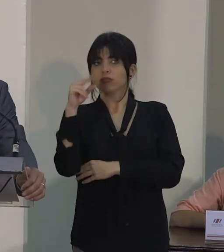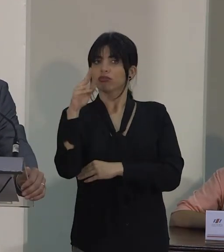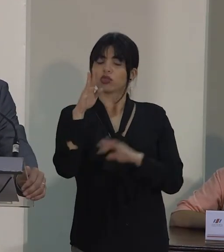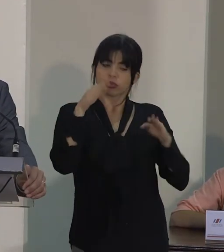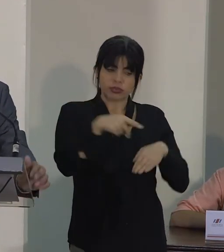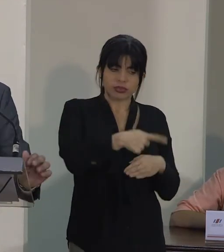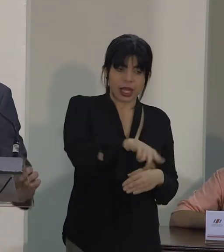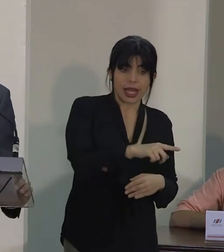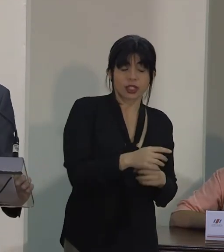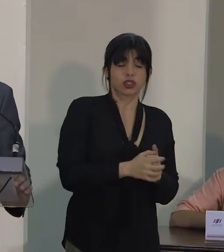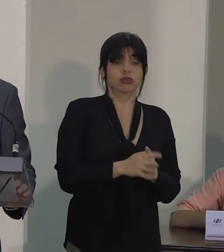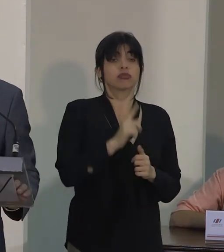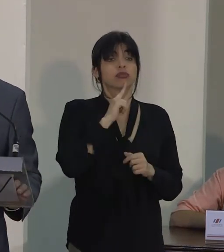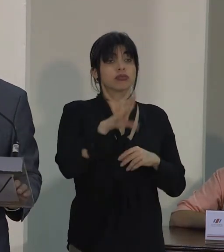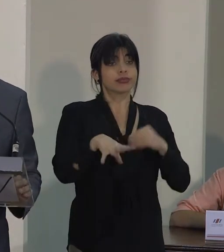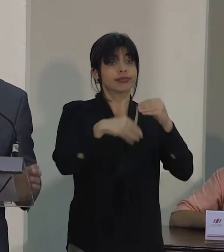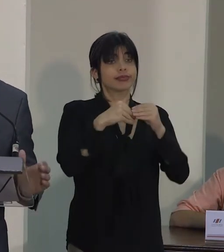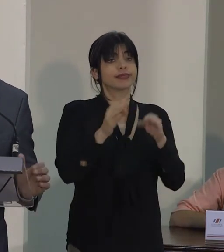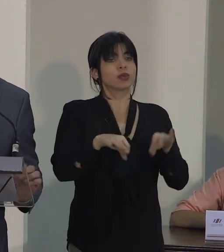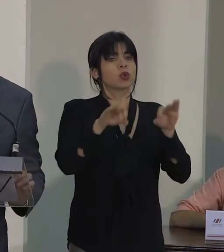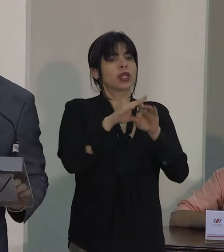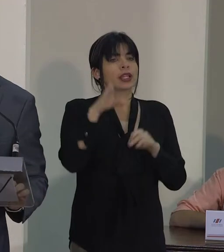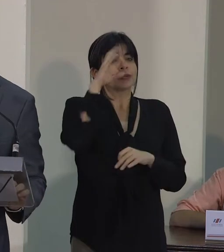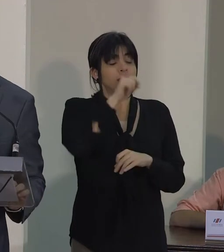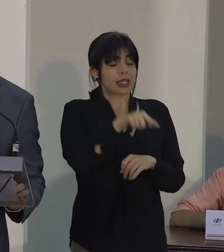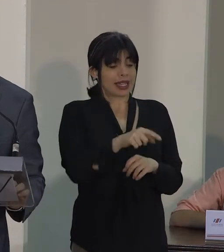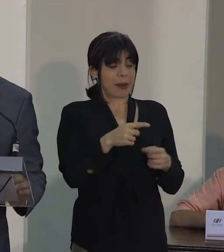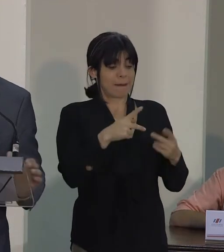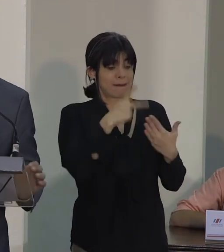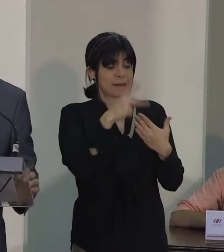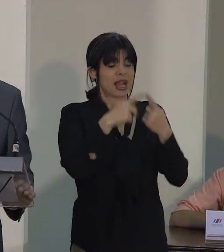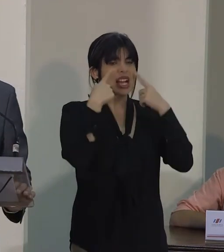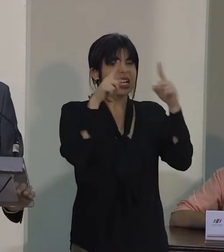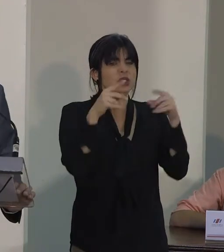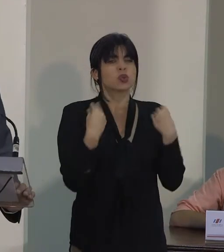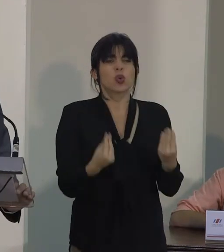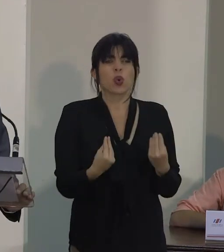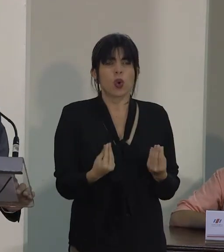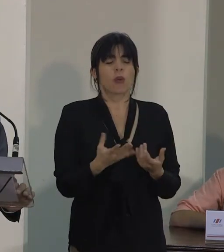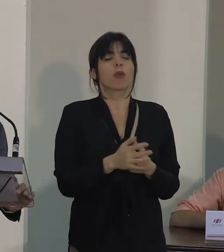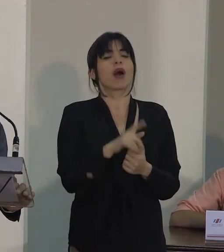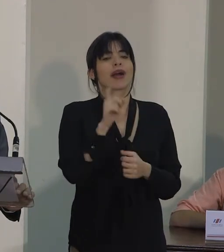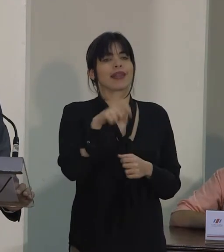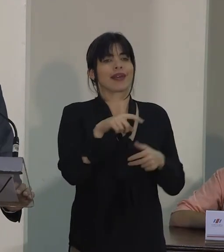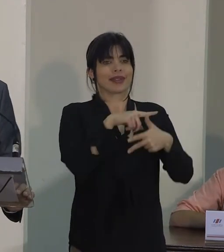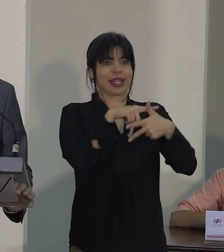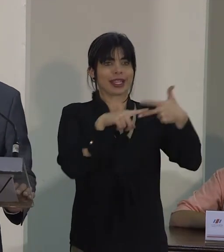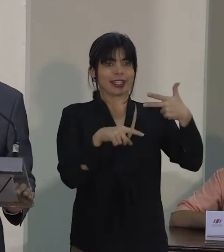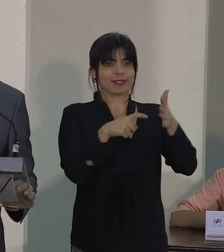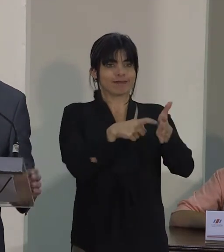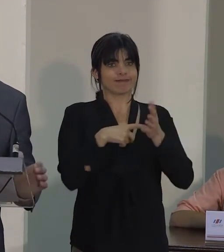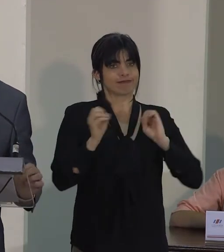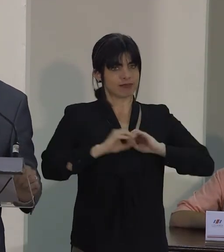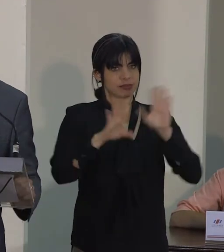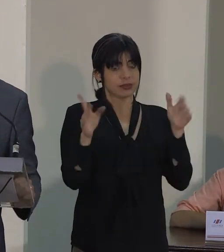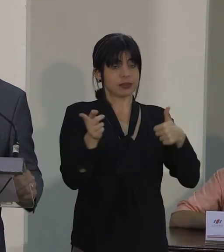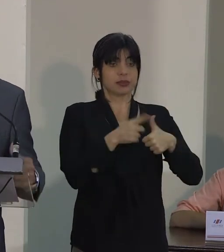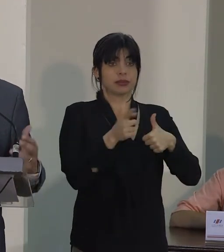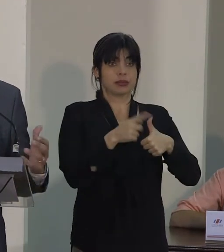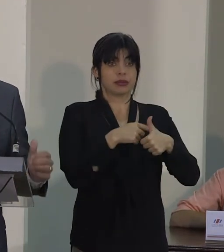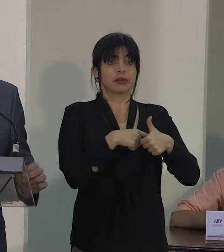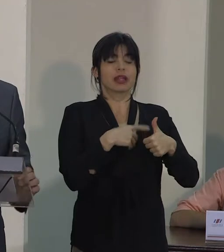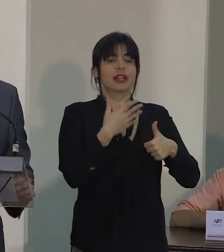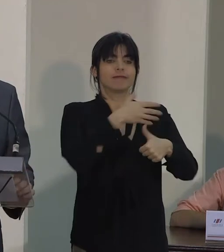Adicionalmente, es necesario tener presente que el éxito de este plan depende de tres condiciones claves. Número uno,